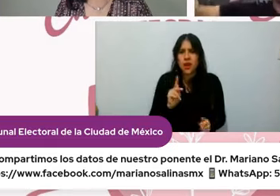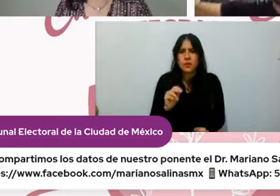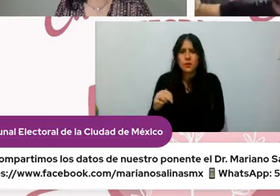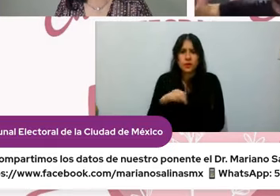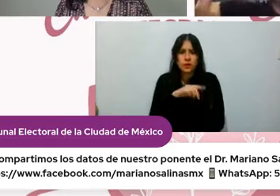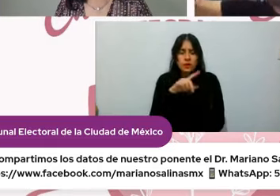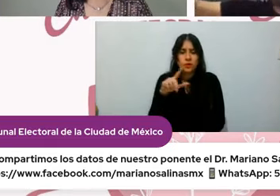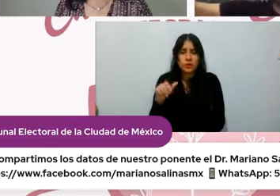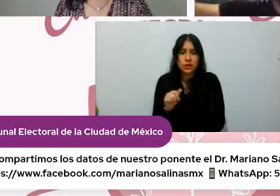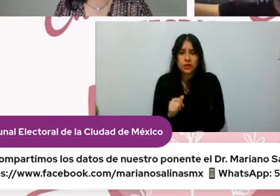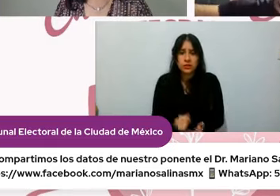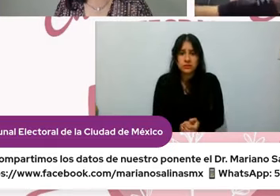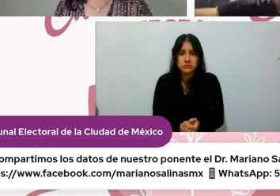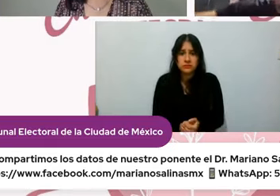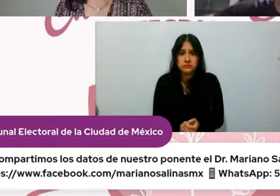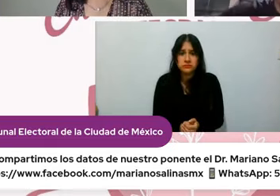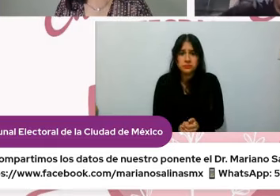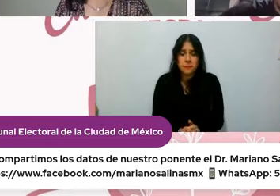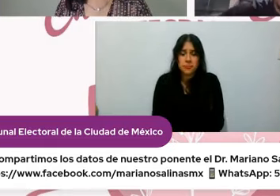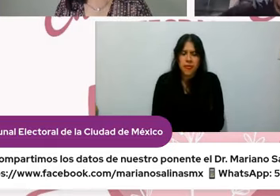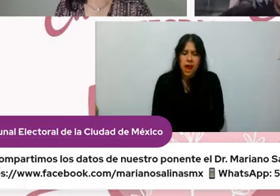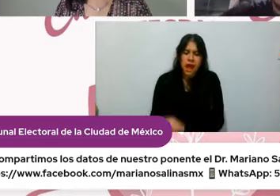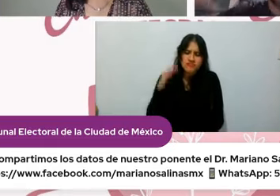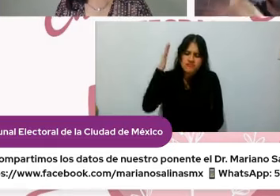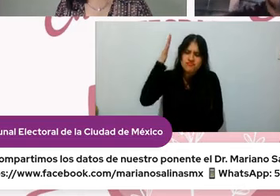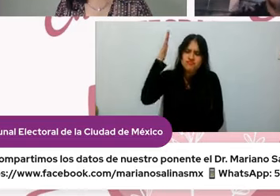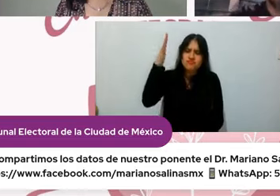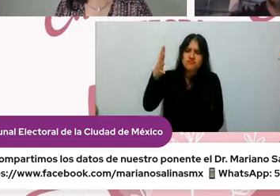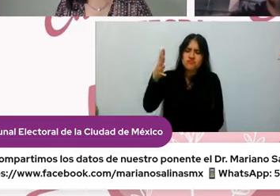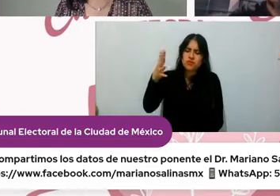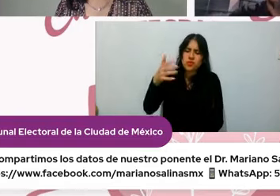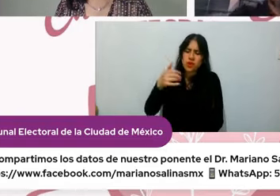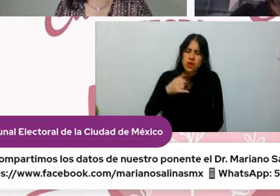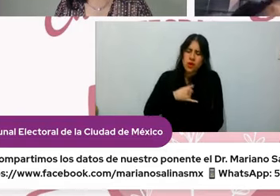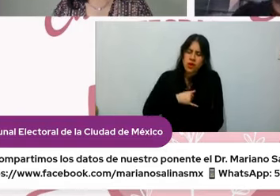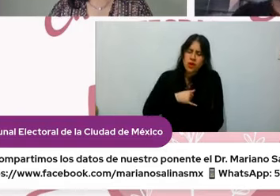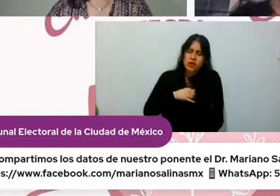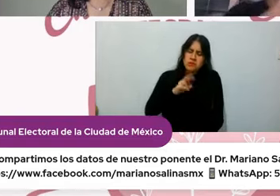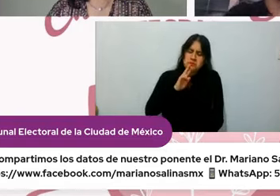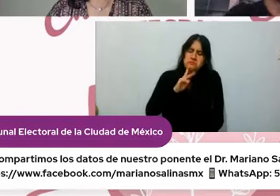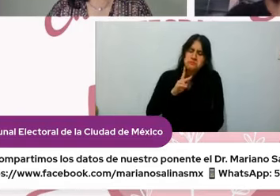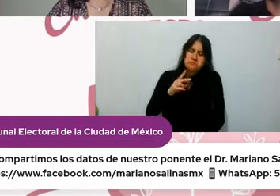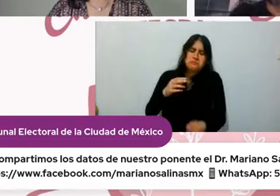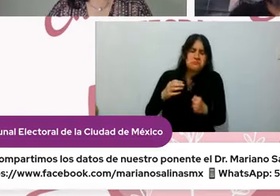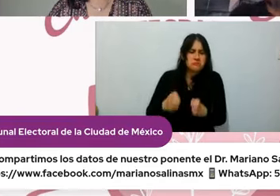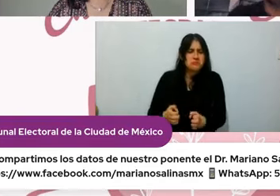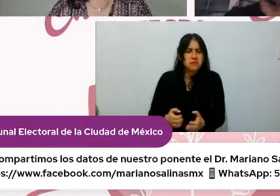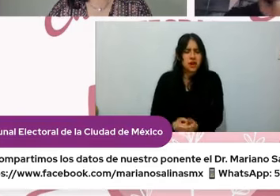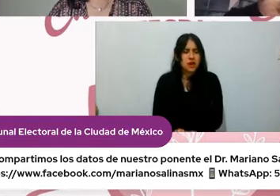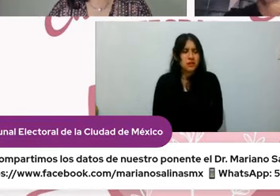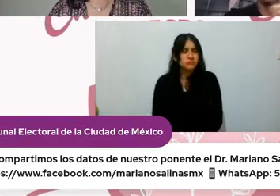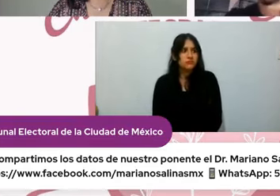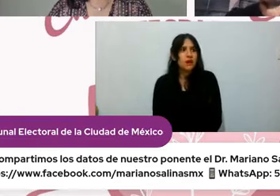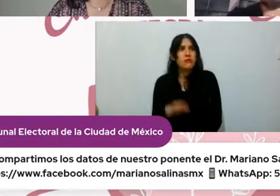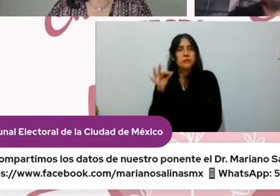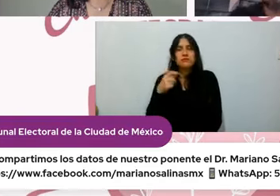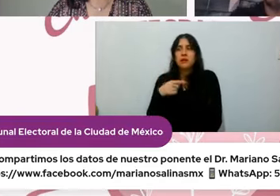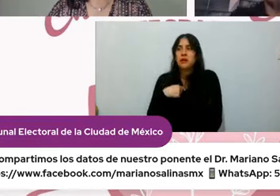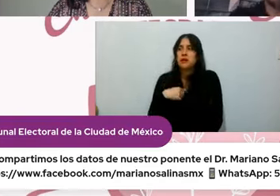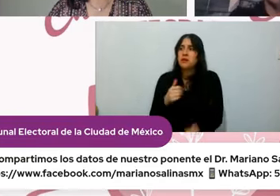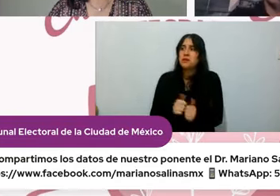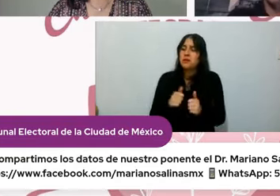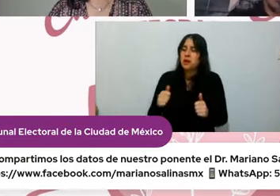llevar a un terreno muchísimo más satisfactorio que el quedarme si yo me separo y entonces mi familia hiper